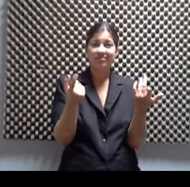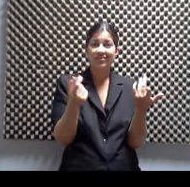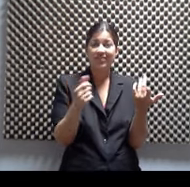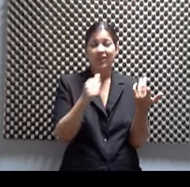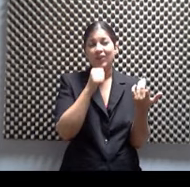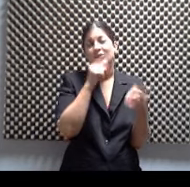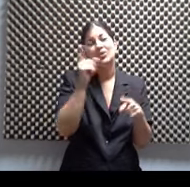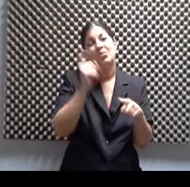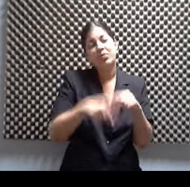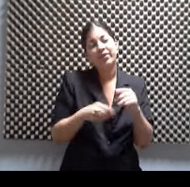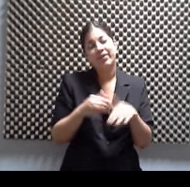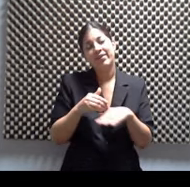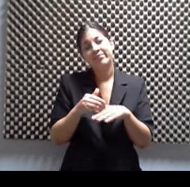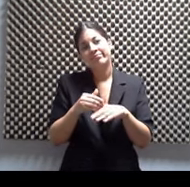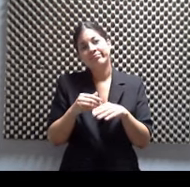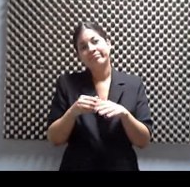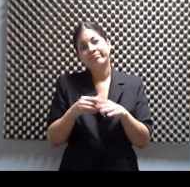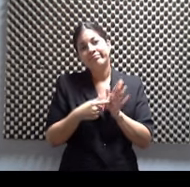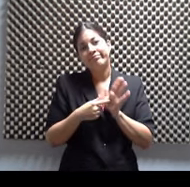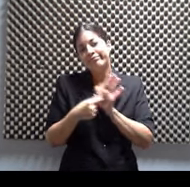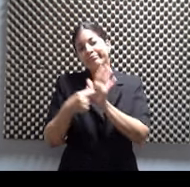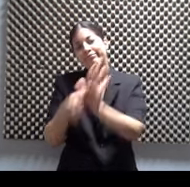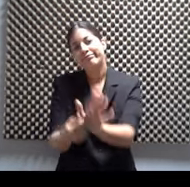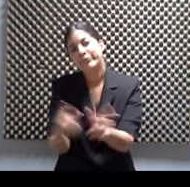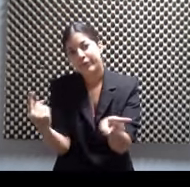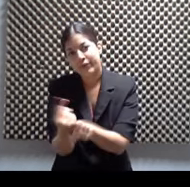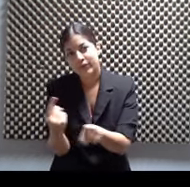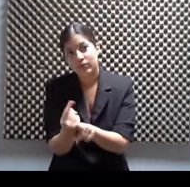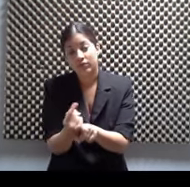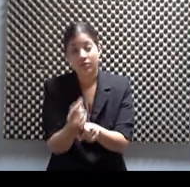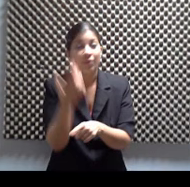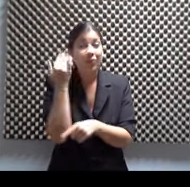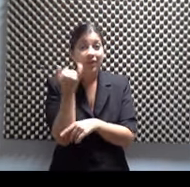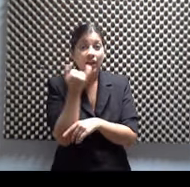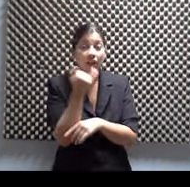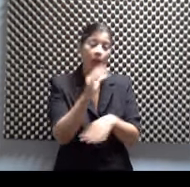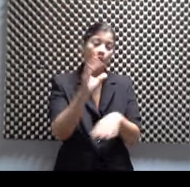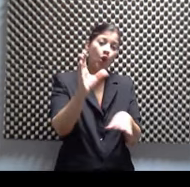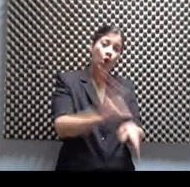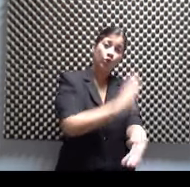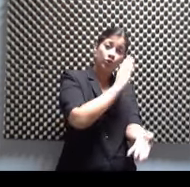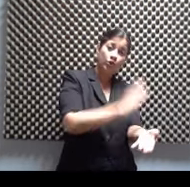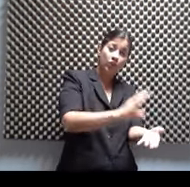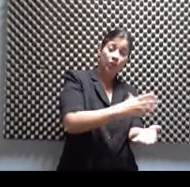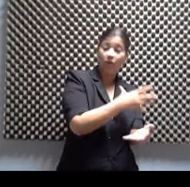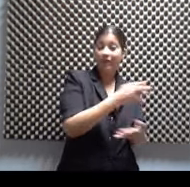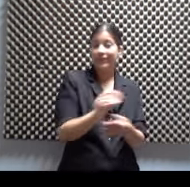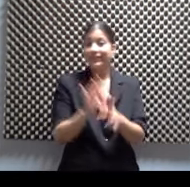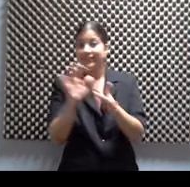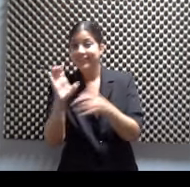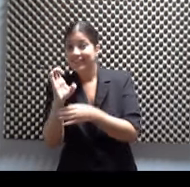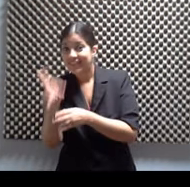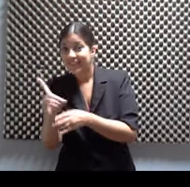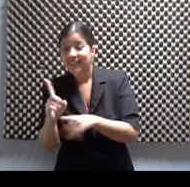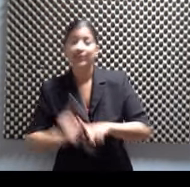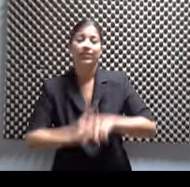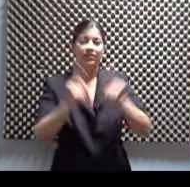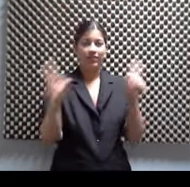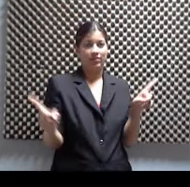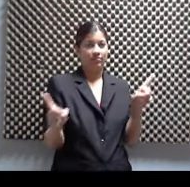público. Un buen trabajo. Una cosa es el concierto y otra es el medio. Hacerlo. Escográfico. Claro, claro. Y usted lo quiere oír en el carro